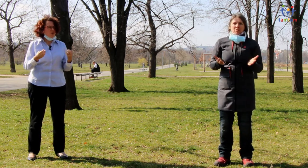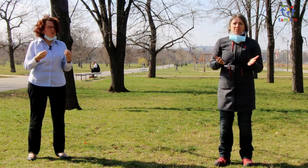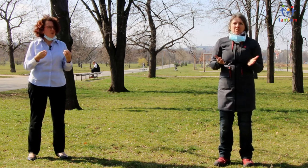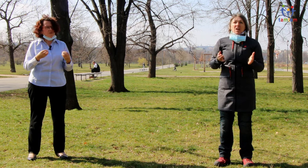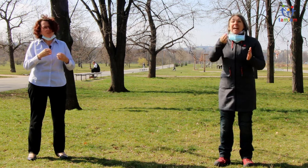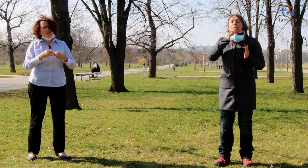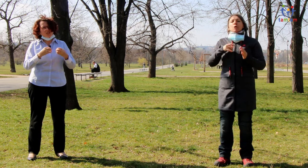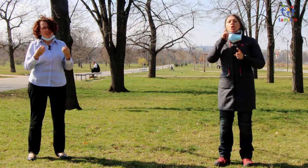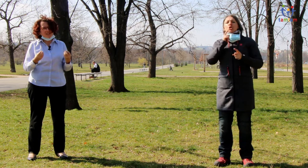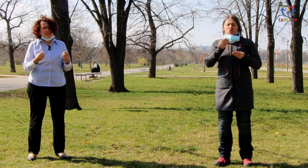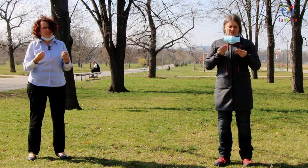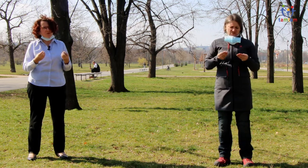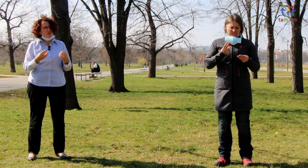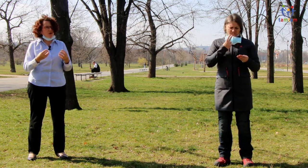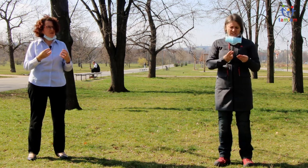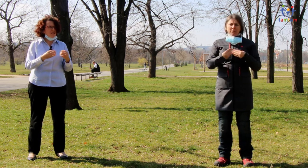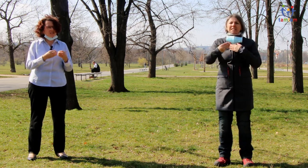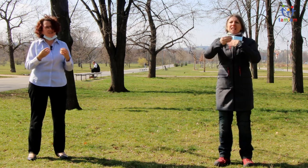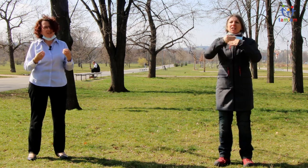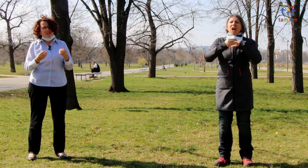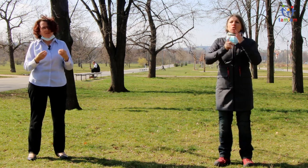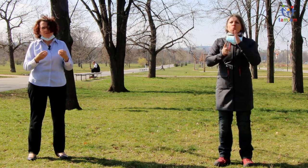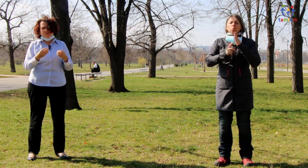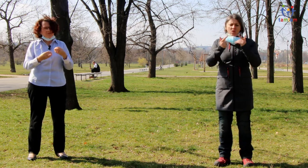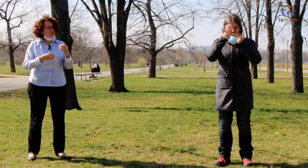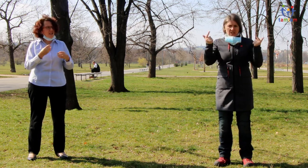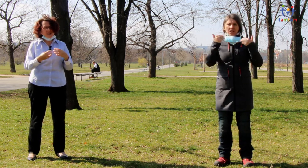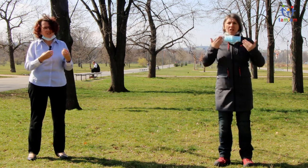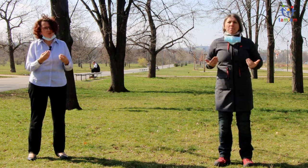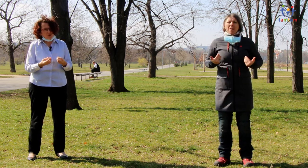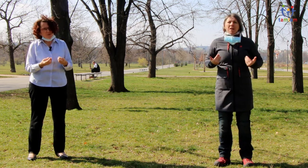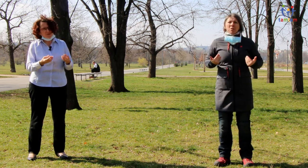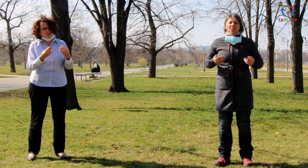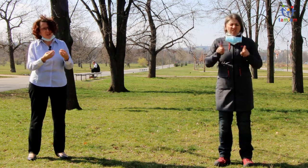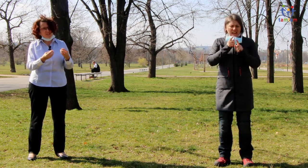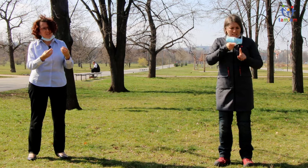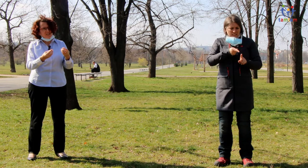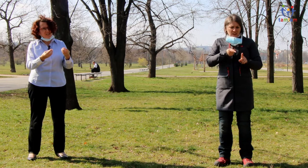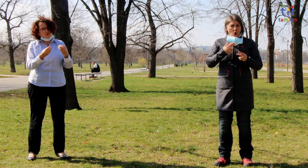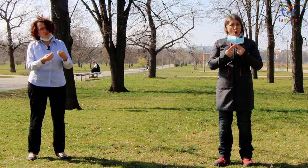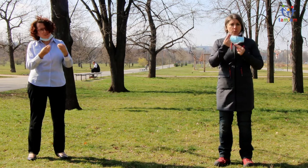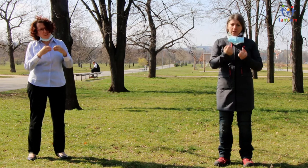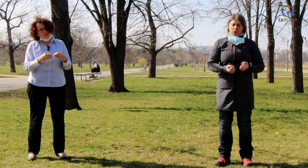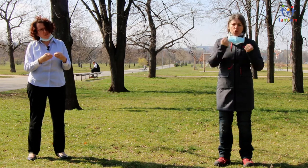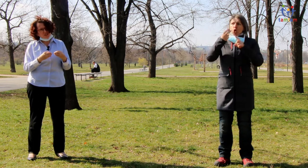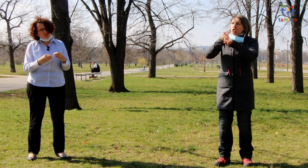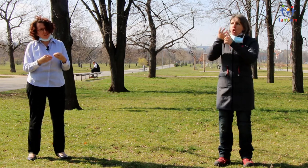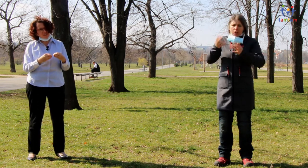úkolu je příliš nejasné, nebo vám není jasné, kde hledat zdroje pro získání informací, jak třeba řešit ten